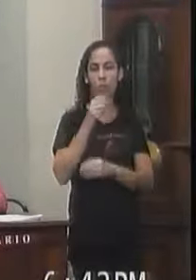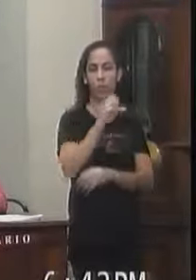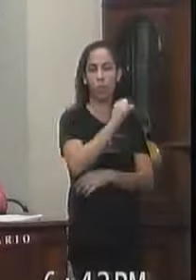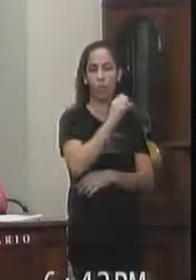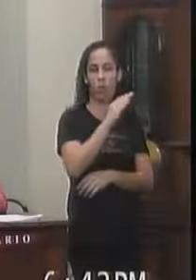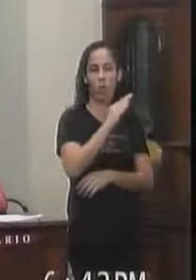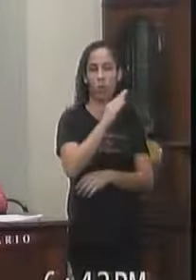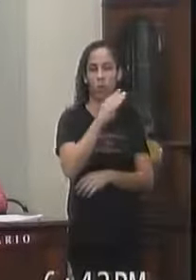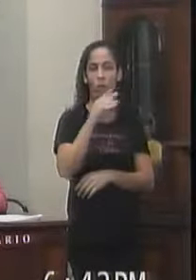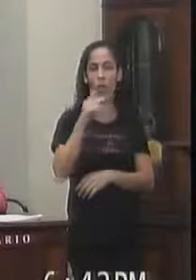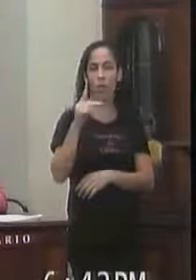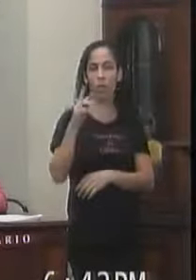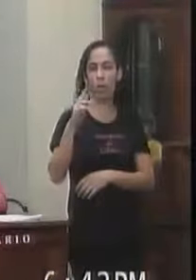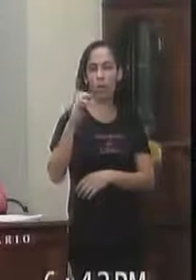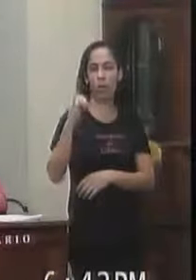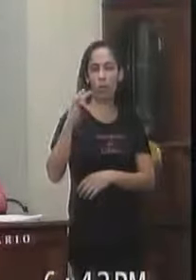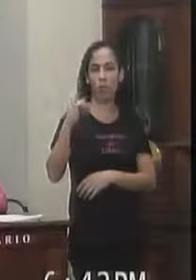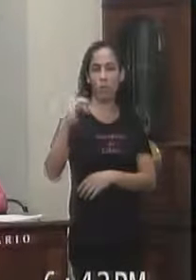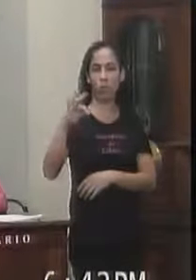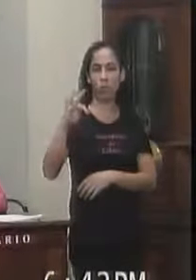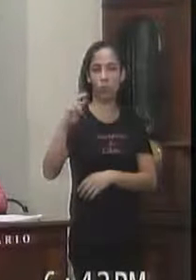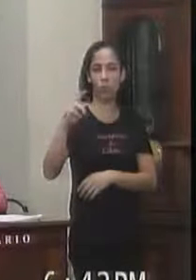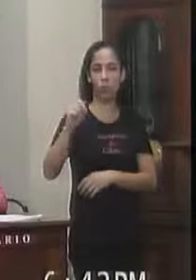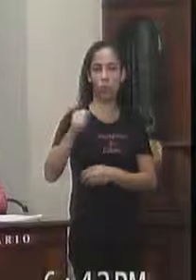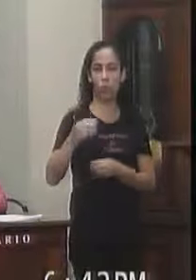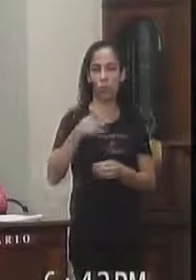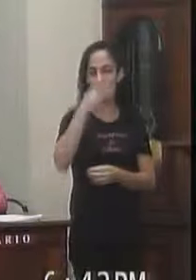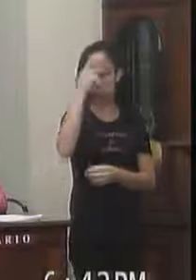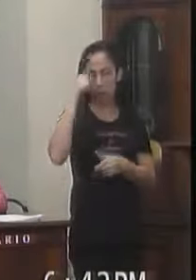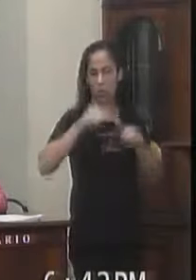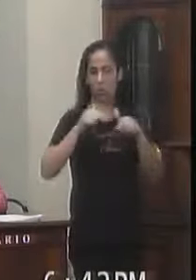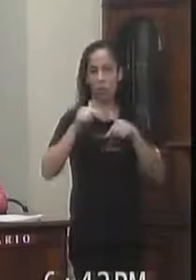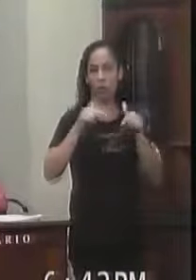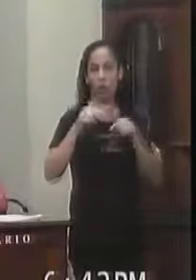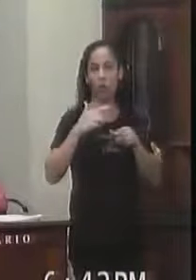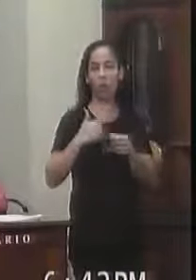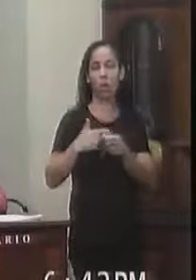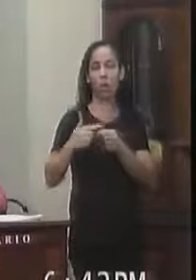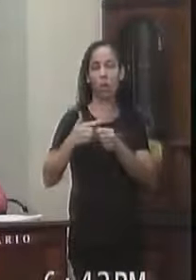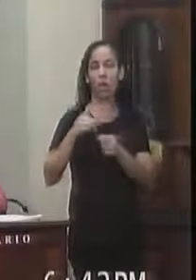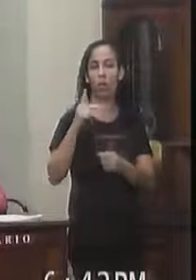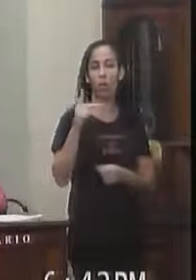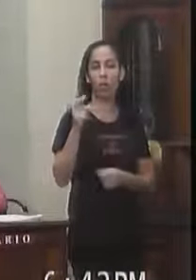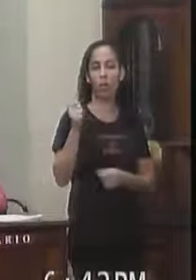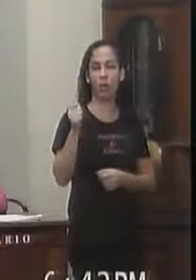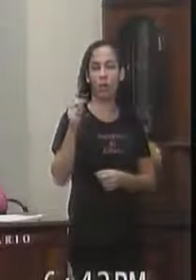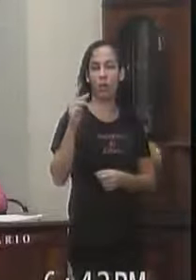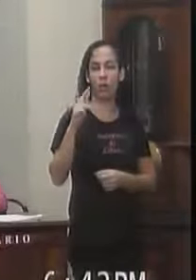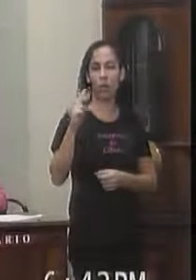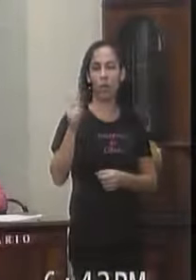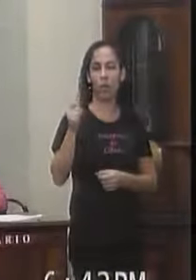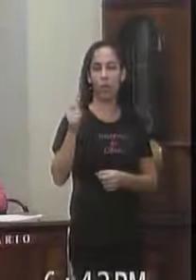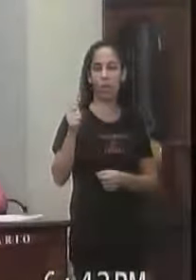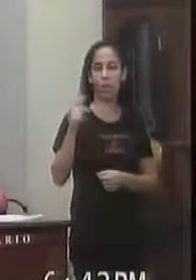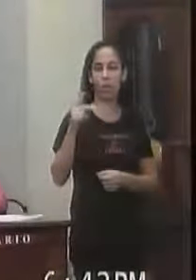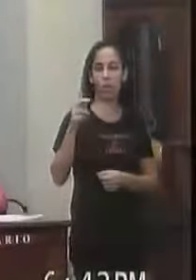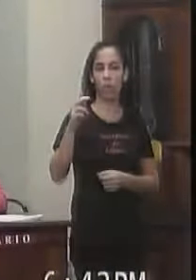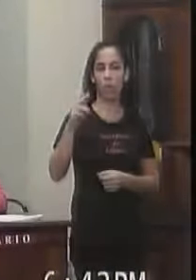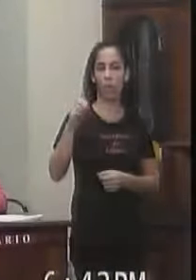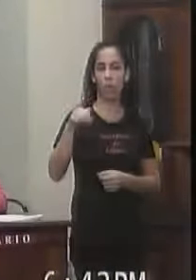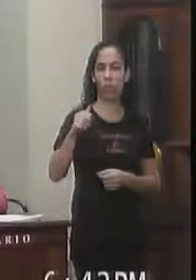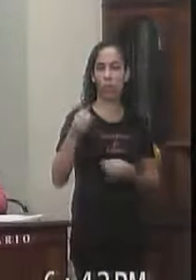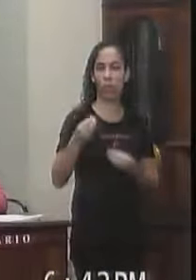Os funcionários municipais Acima de manajados Trabalham no distrito De Parapê Uno Com dedicação e afinco Efetuando as